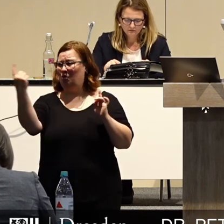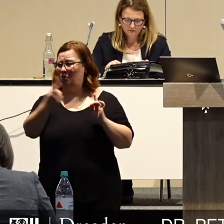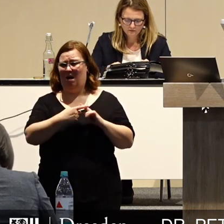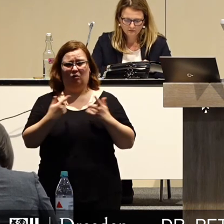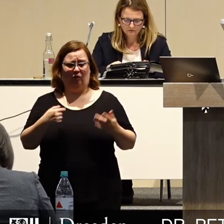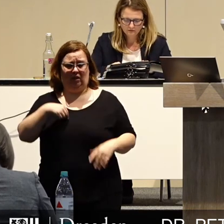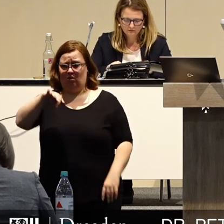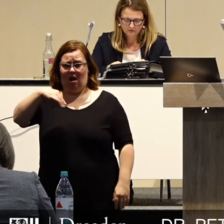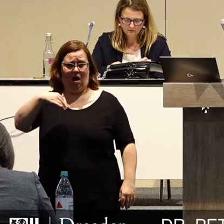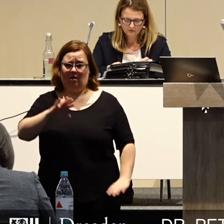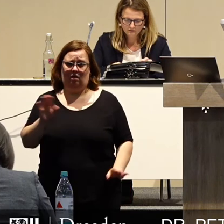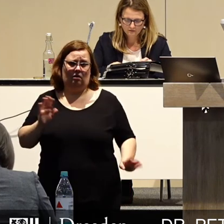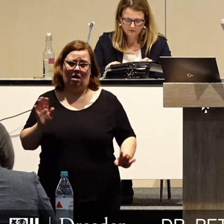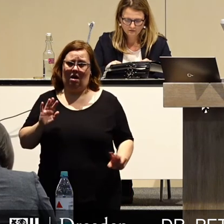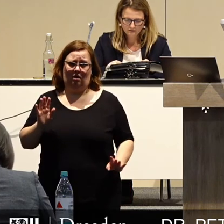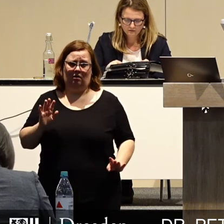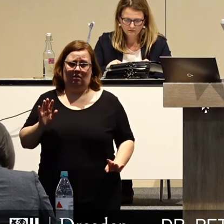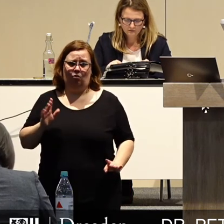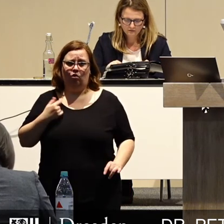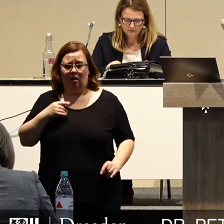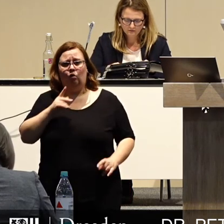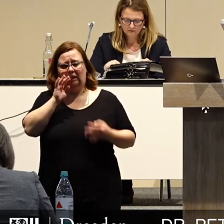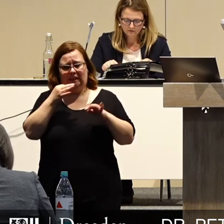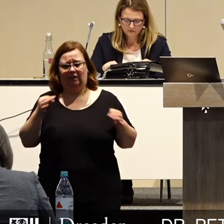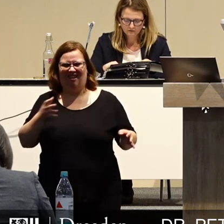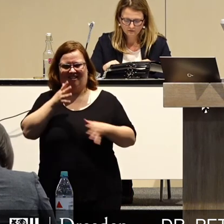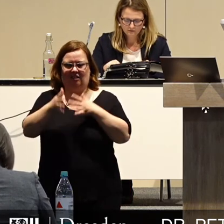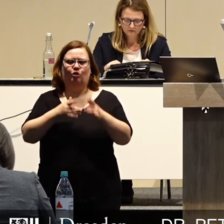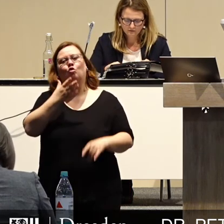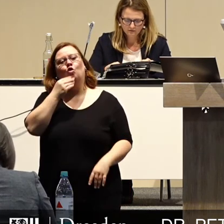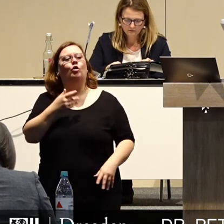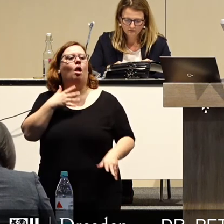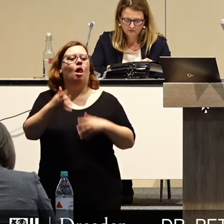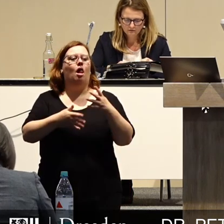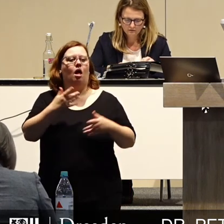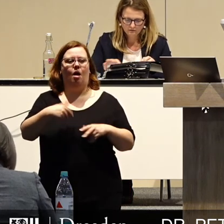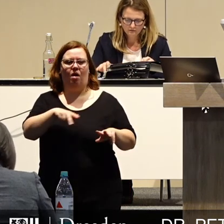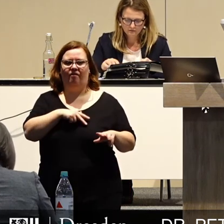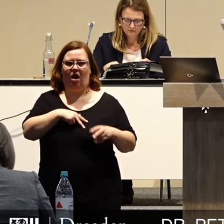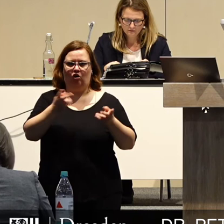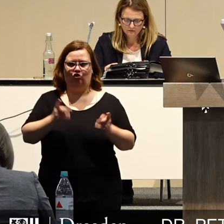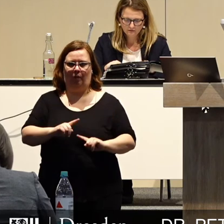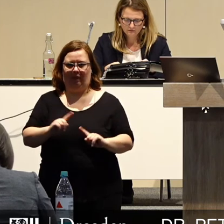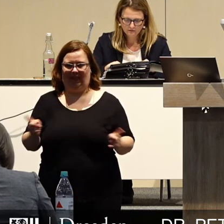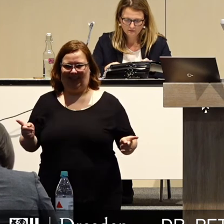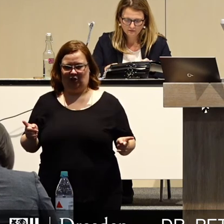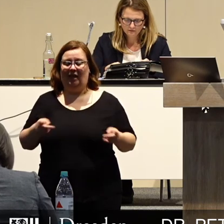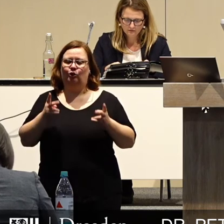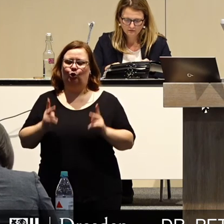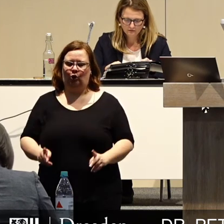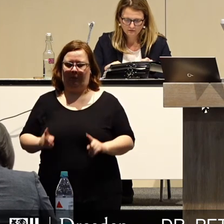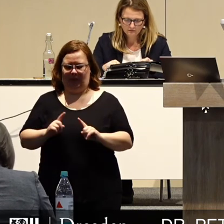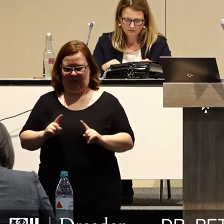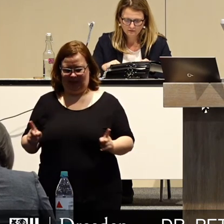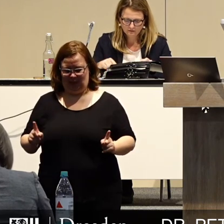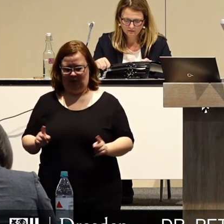überhaupt nicht alleine mit diesem Thema. Man kann es noch vertiefen. Es erzählt sich so schön, aber es stimmt hinten und vorne